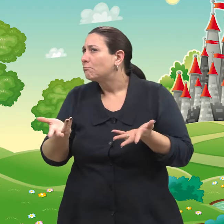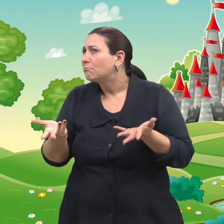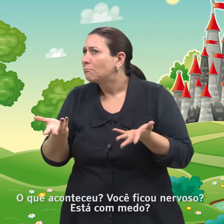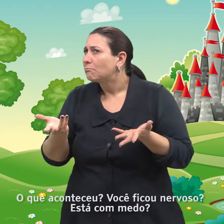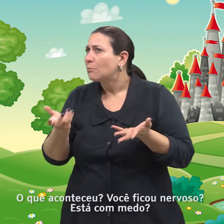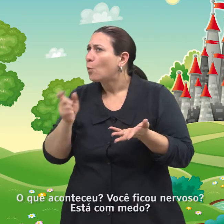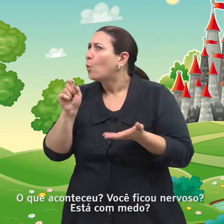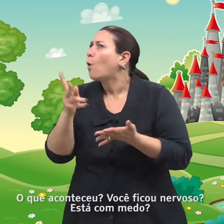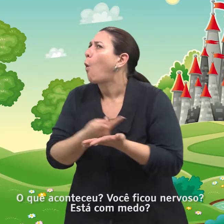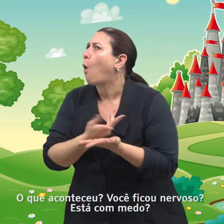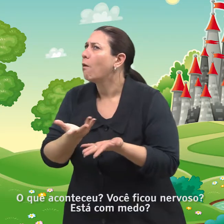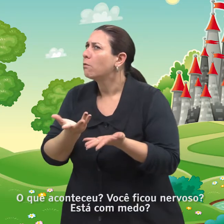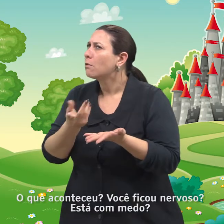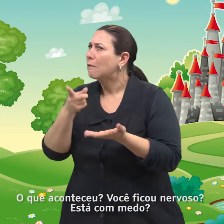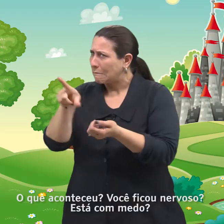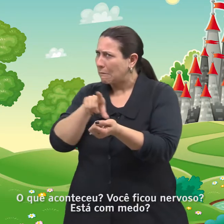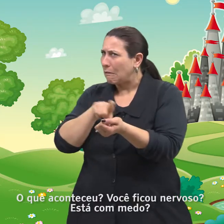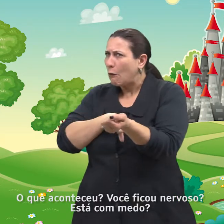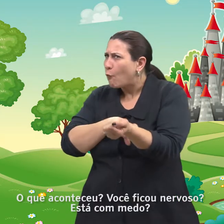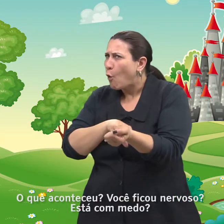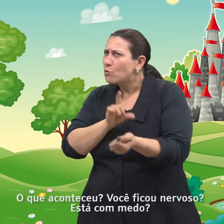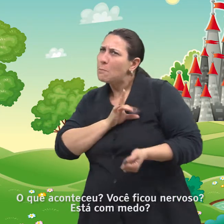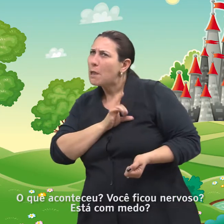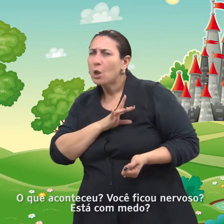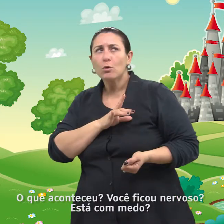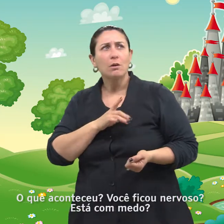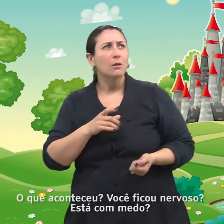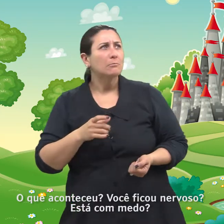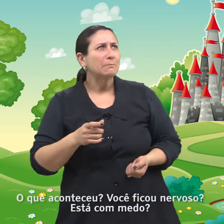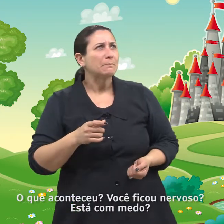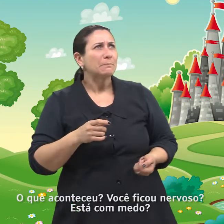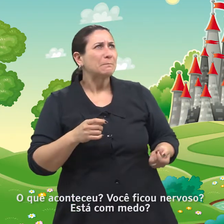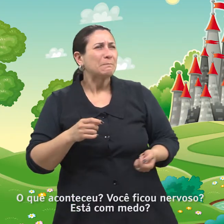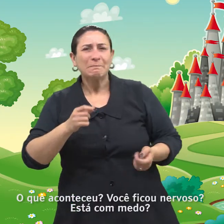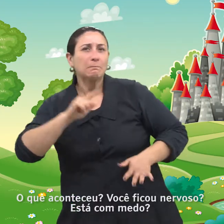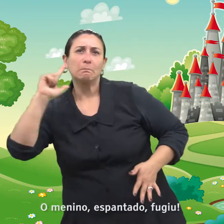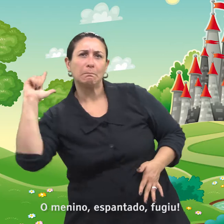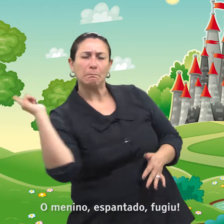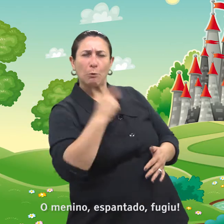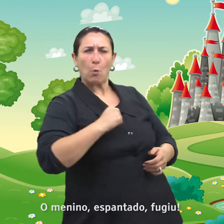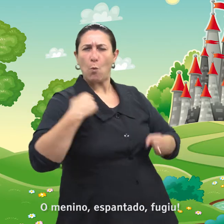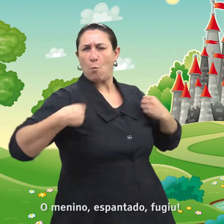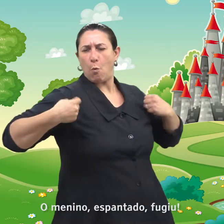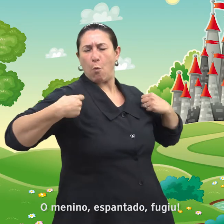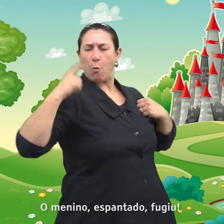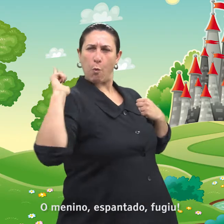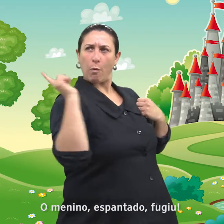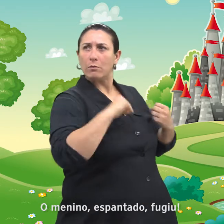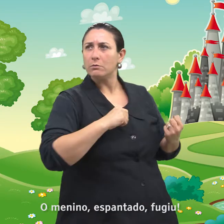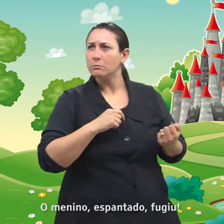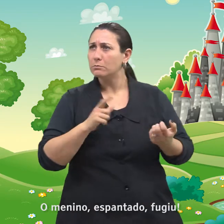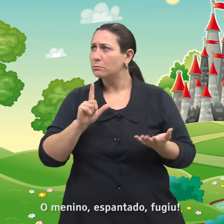O que aconteceu? Você ficou nervoso? Está com medo? O menino espantado fugiu.